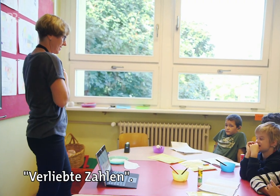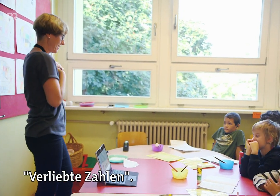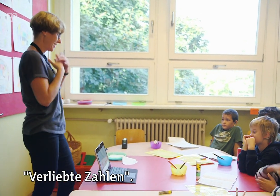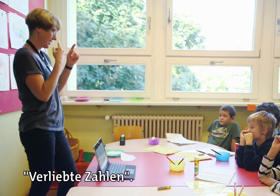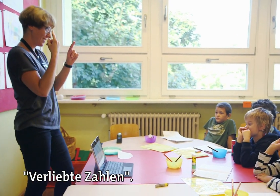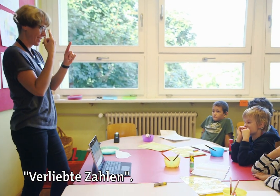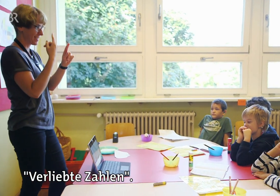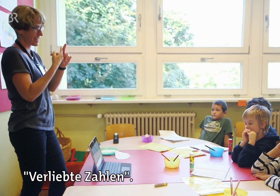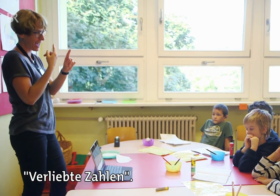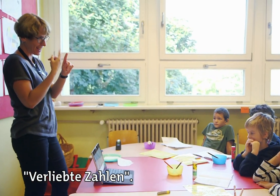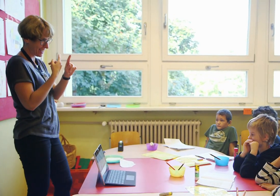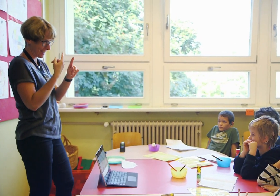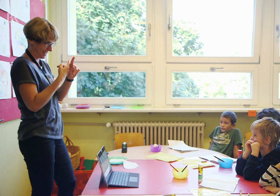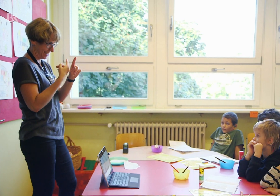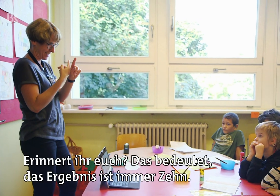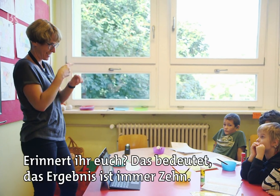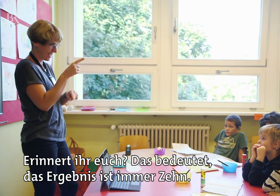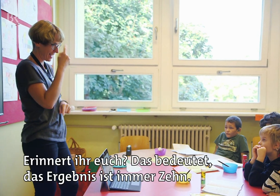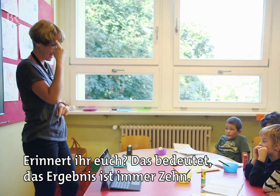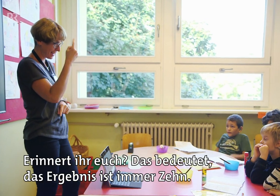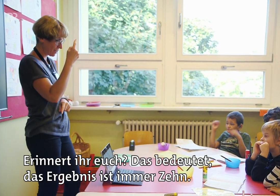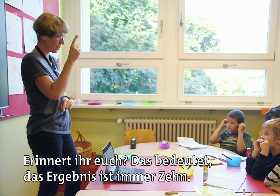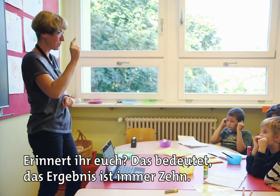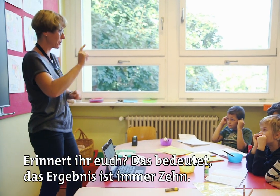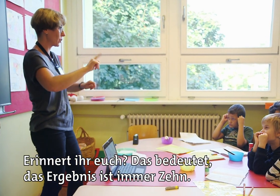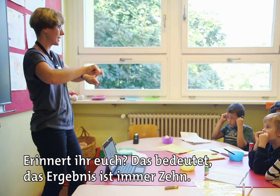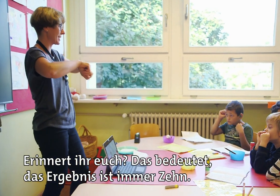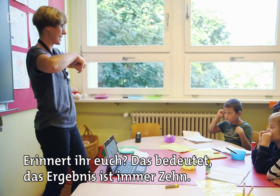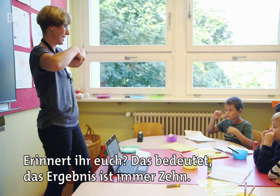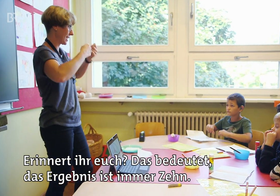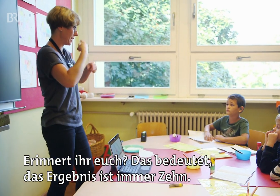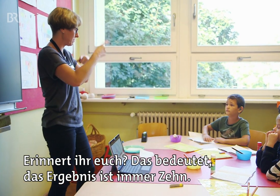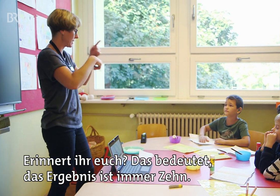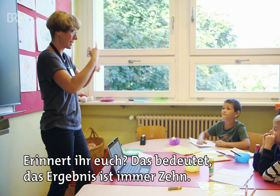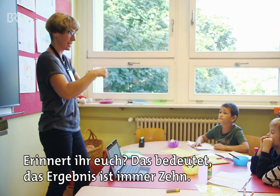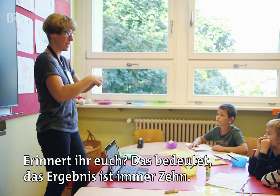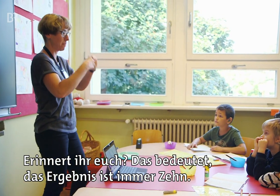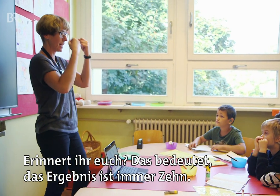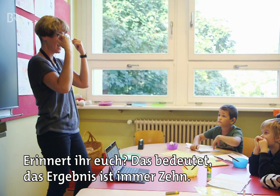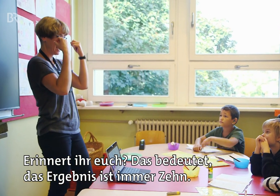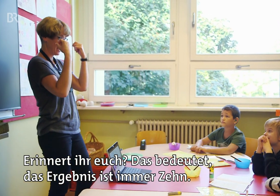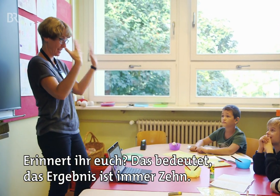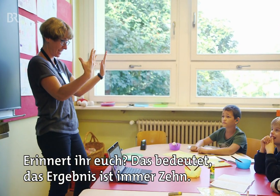Verliebte Zahlen. Erinnert ihr euch? Bedeutet, das Ergebnis ist immer 10.